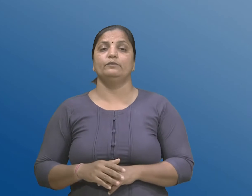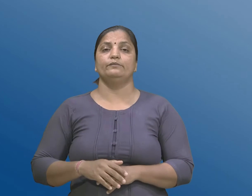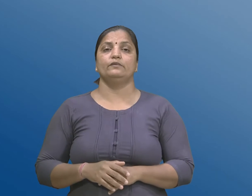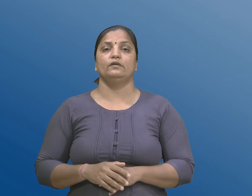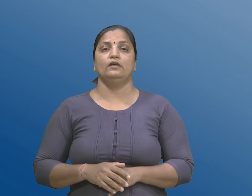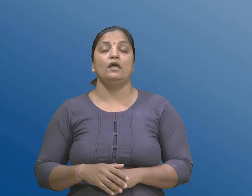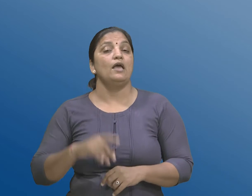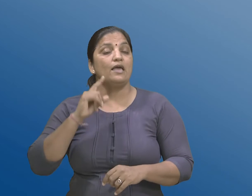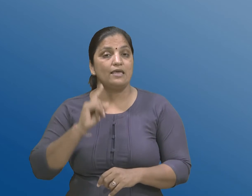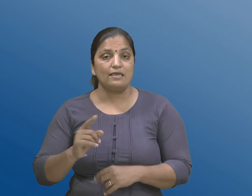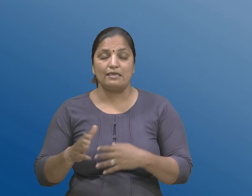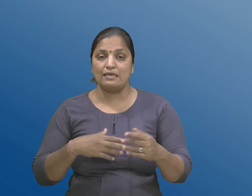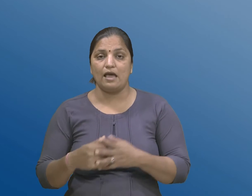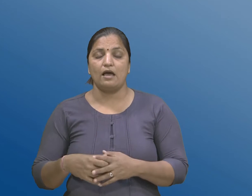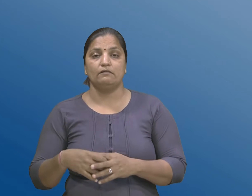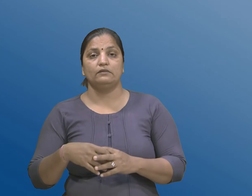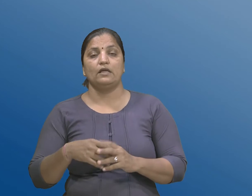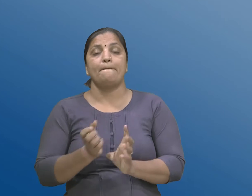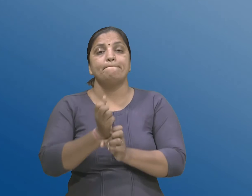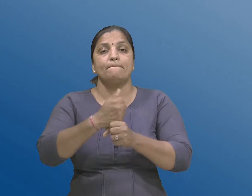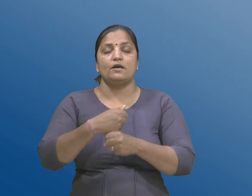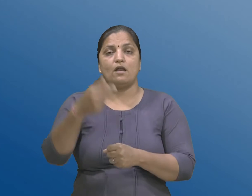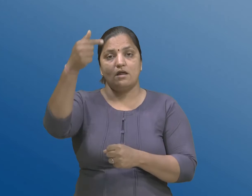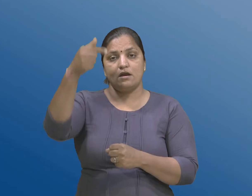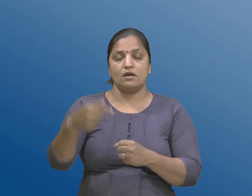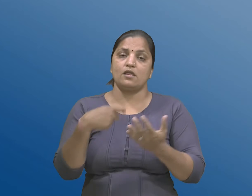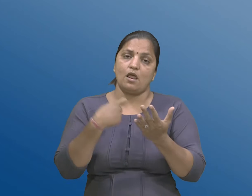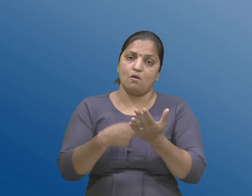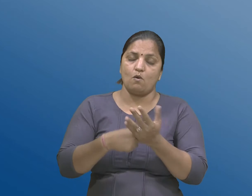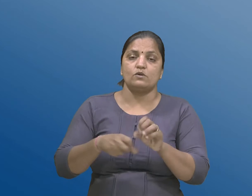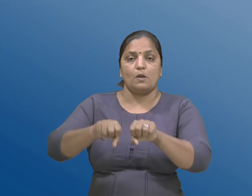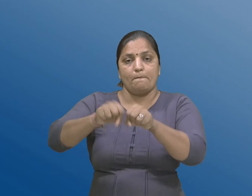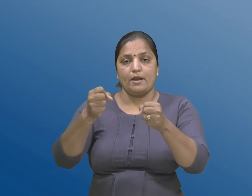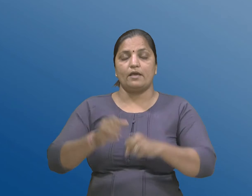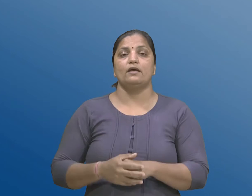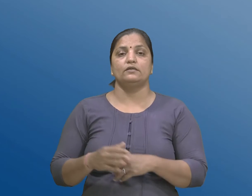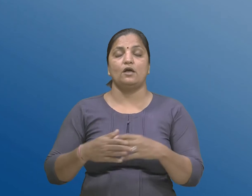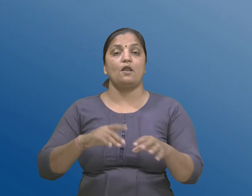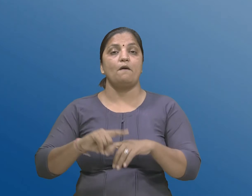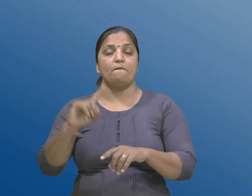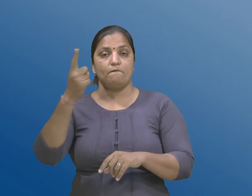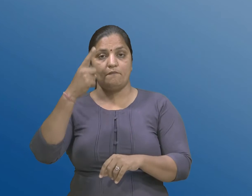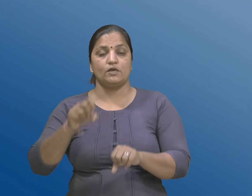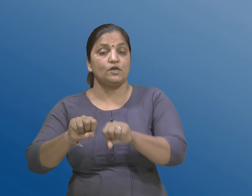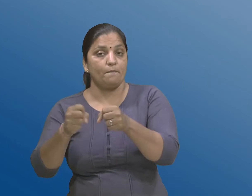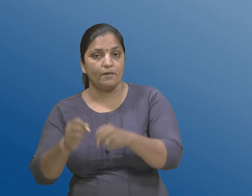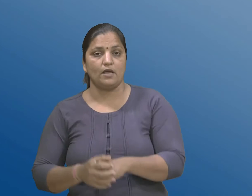अथवाते हेठळ बनावामा आवेल नियमोनो भंग करे छे तो तेनू प्रथम उल्नंगन दंड सहित